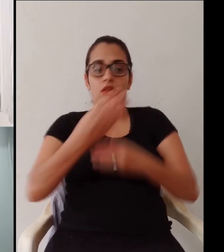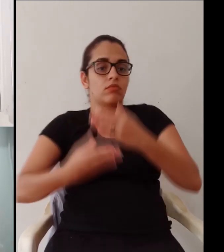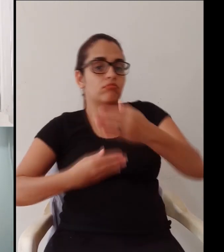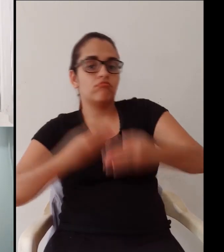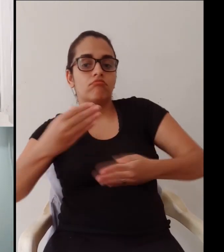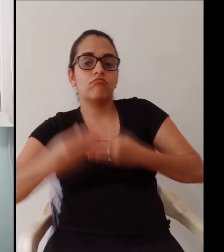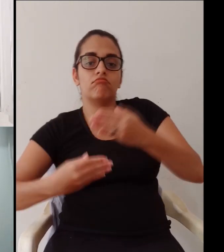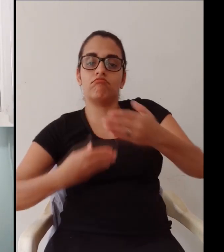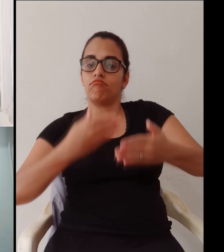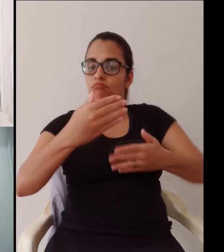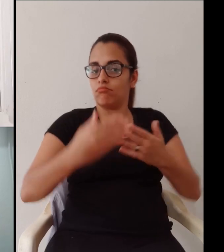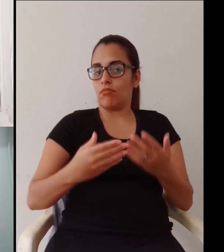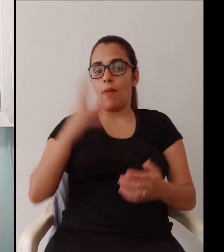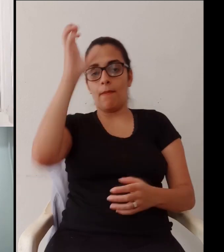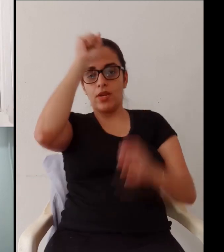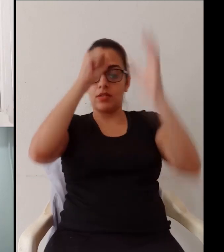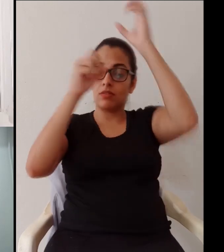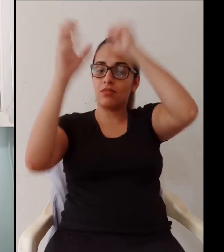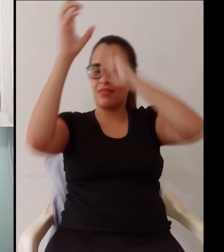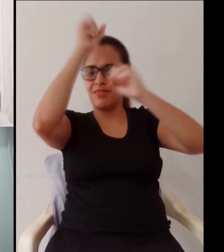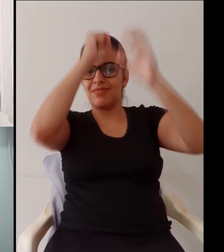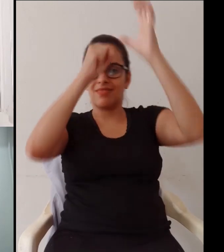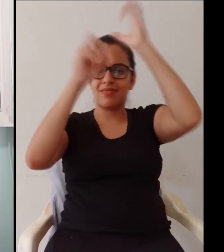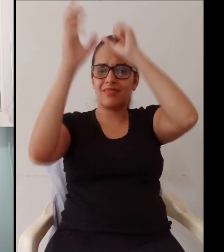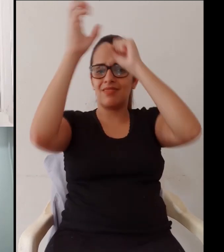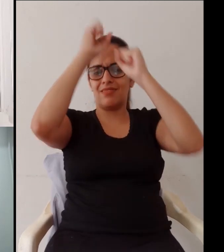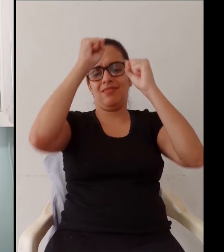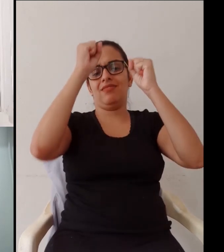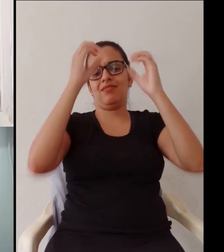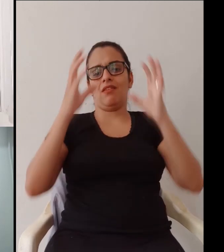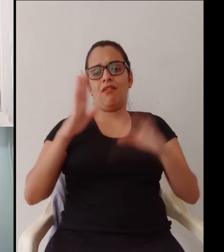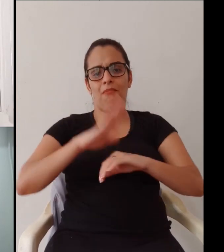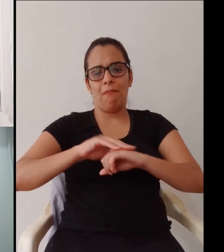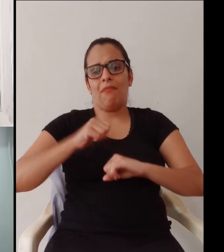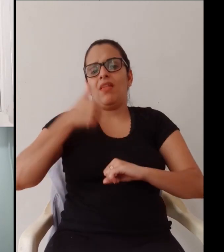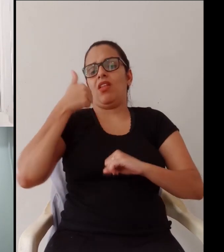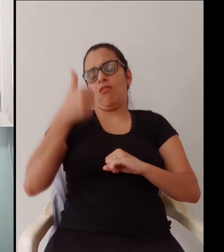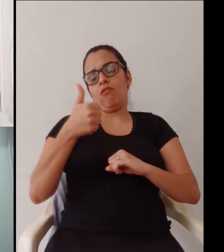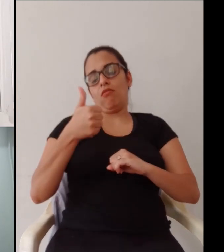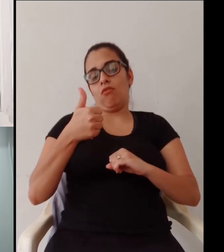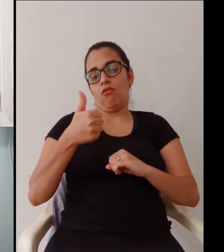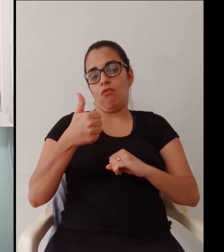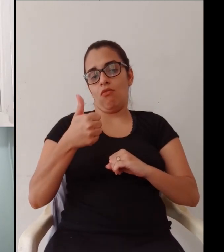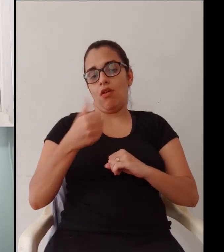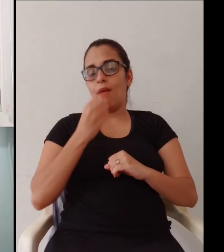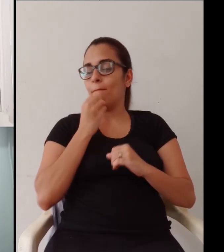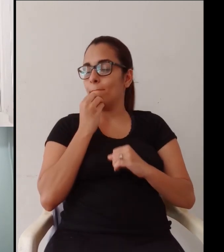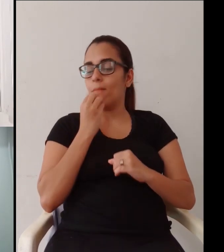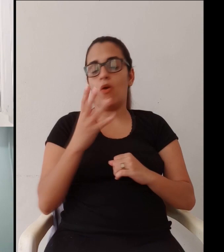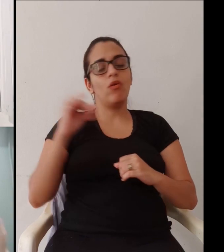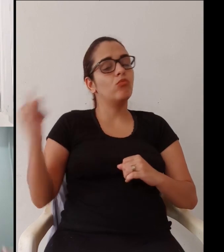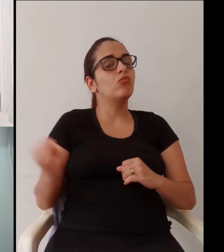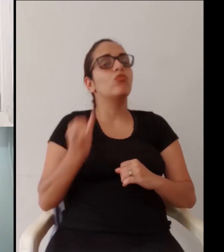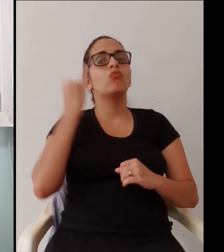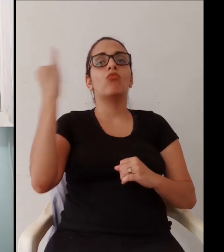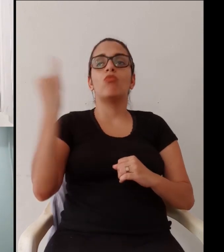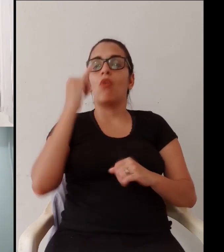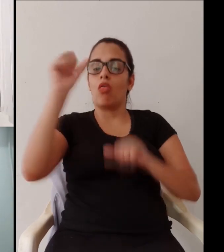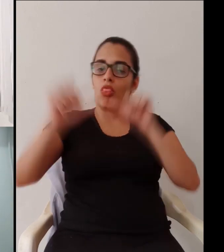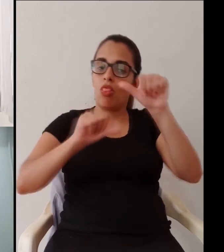responde o questionamento de muitos outros e essa colaboração constrói uma aprendizagem